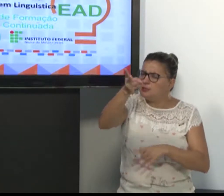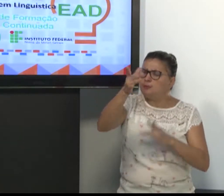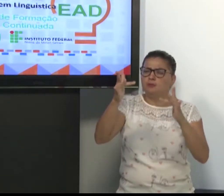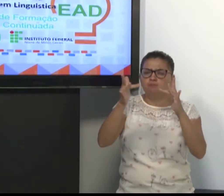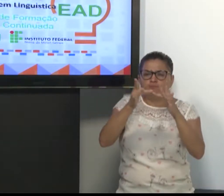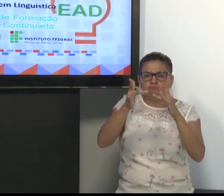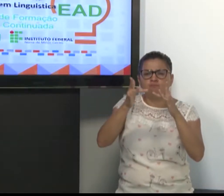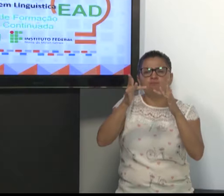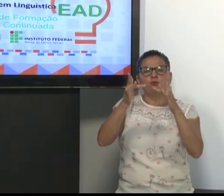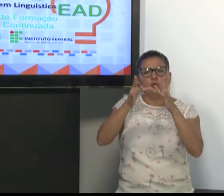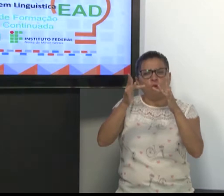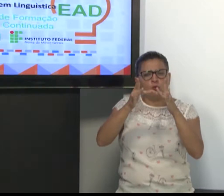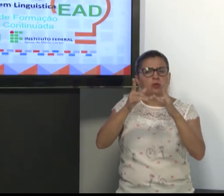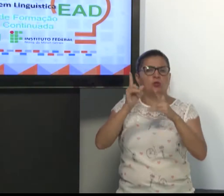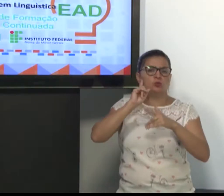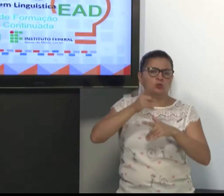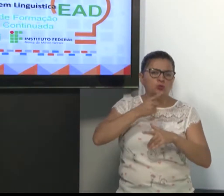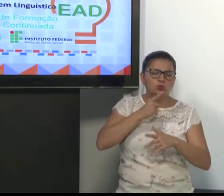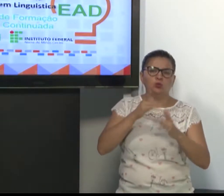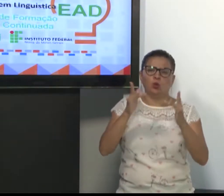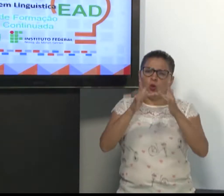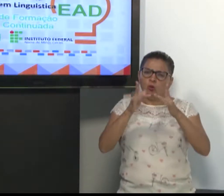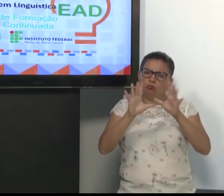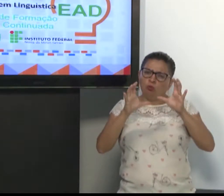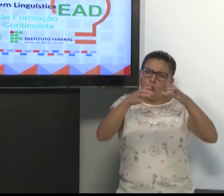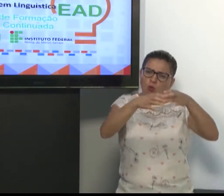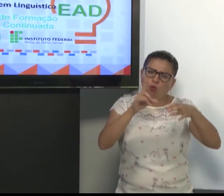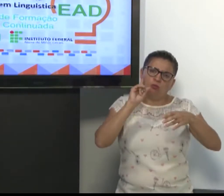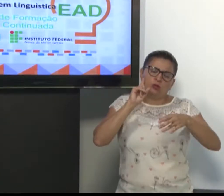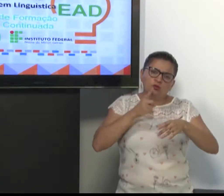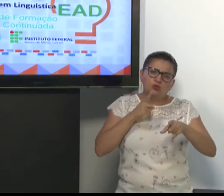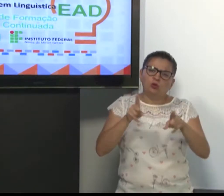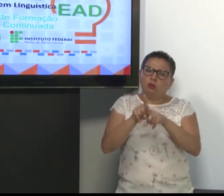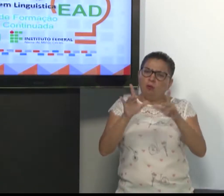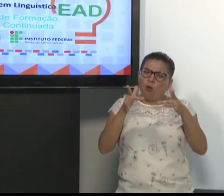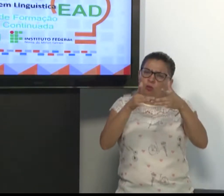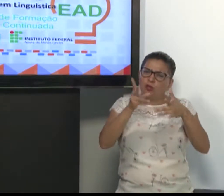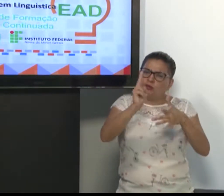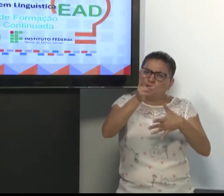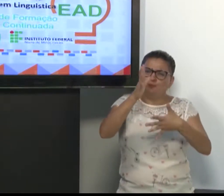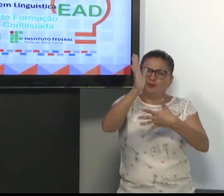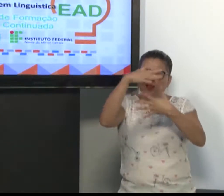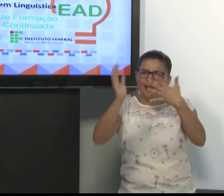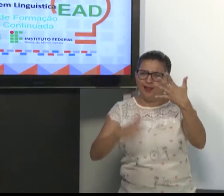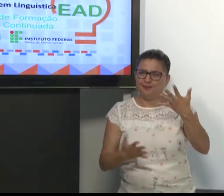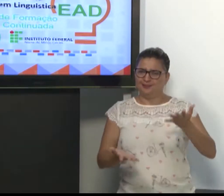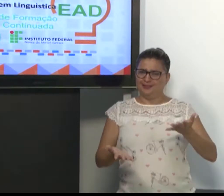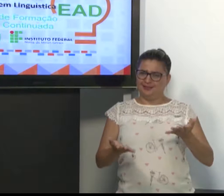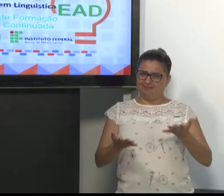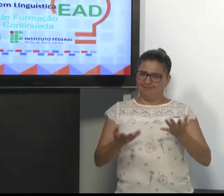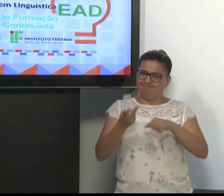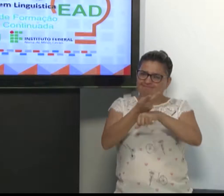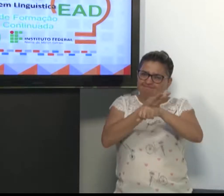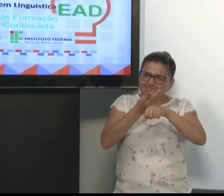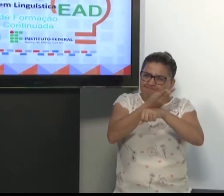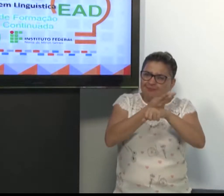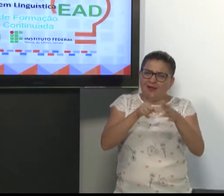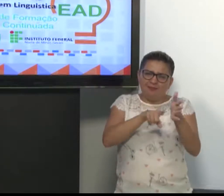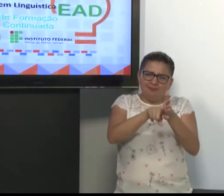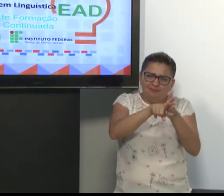Mas eu gostaria que vocês sempre mantivessem contato com os surdos, com a comunidade surda. muito importante ter contato com